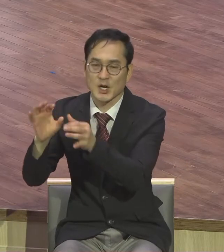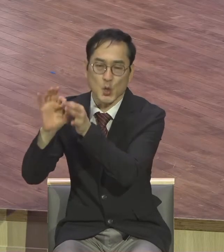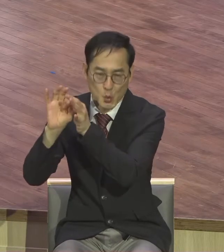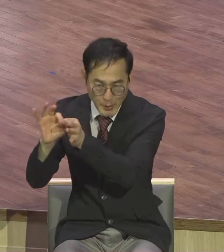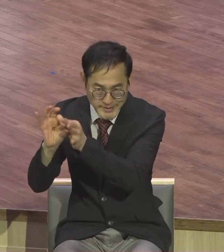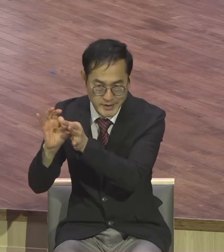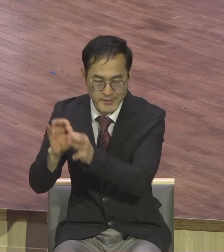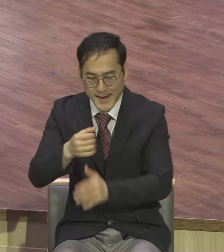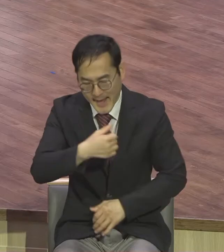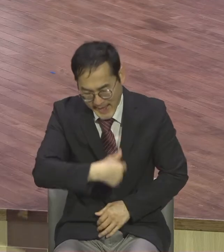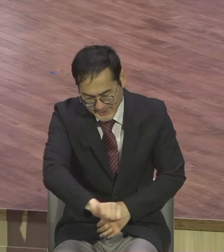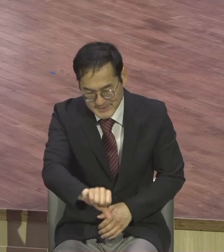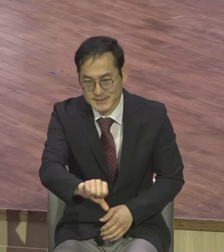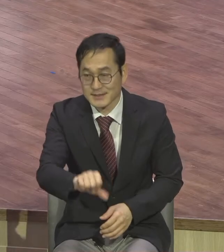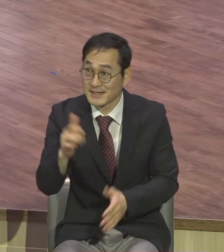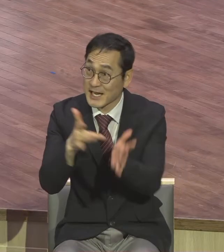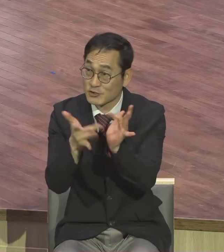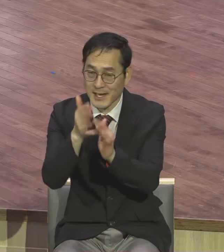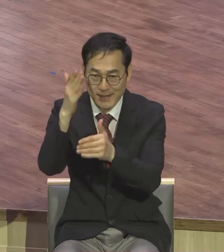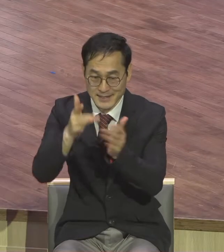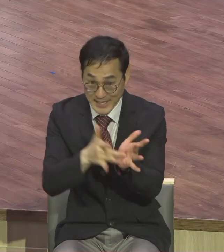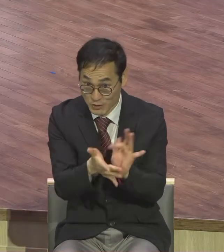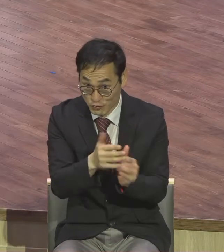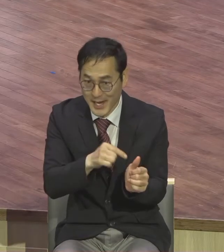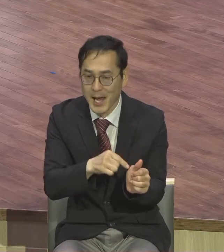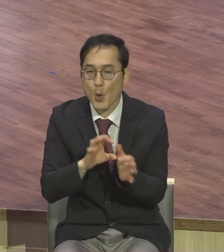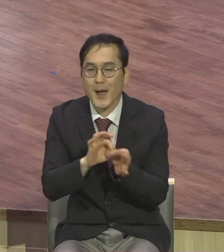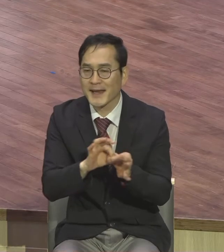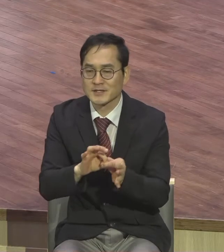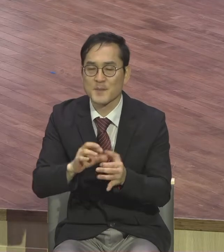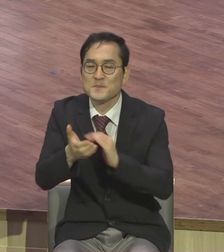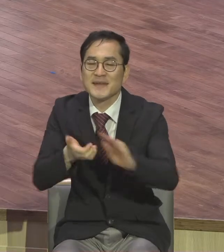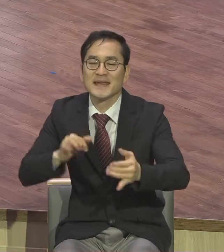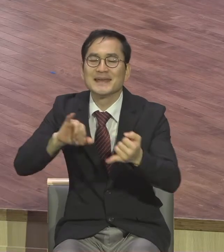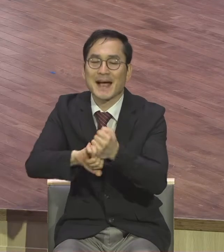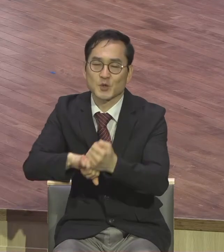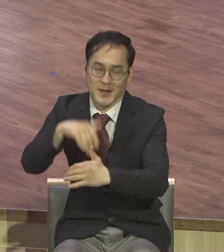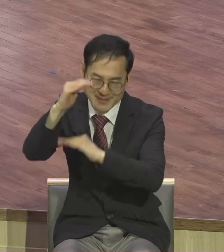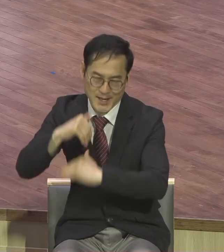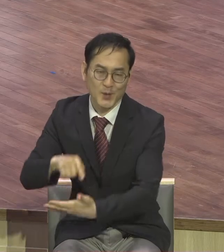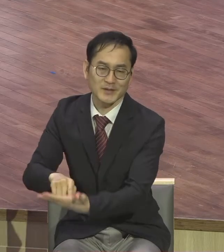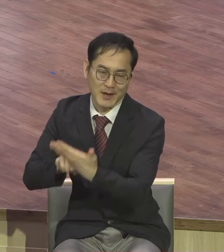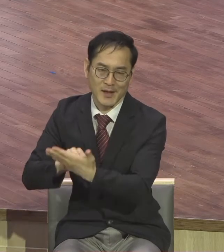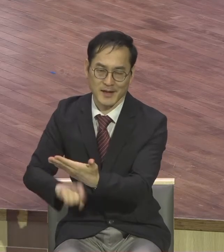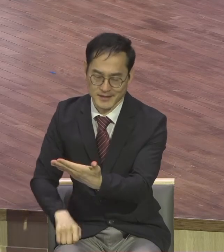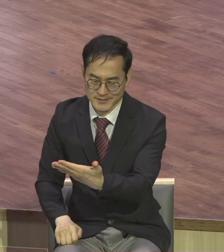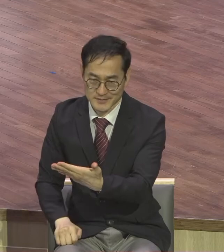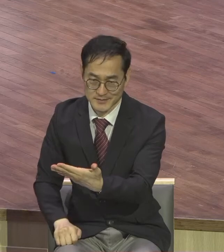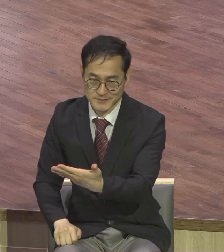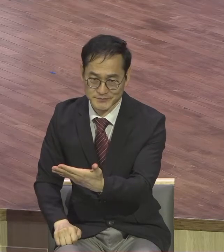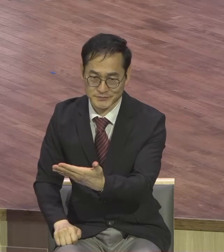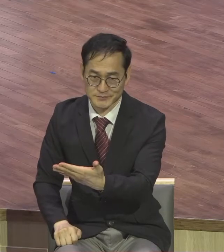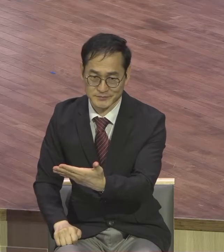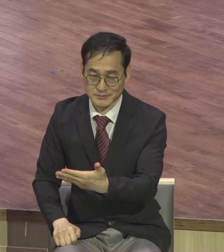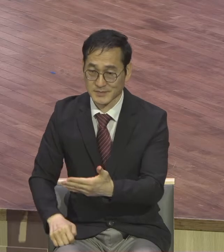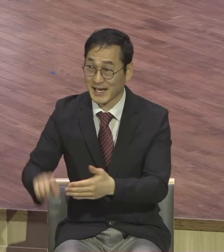아들에 관하여 성경에 미리 약속하신 것이라 그의 아들에 관하여 말하면 육신으로는 따위새 혈통에서 나셨고